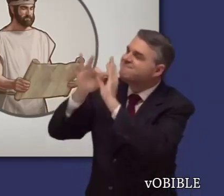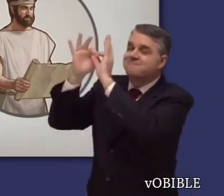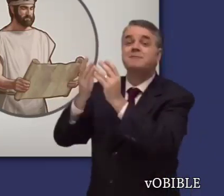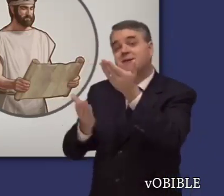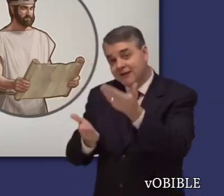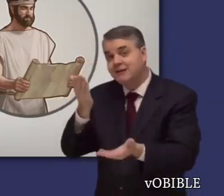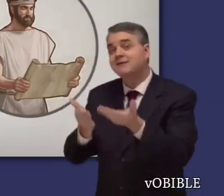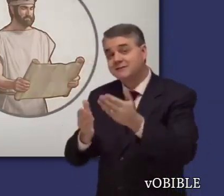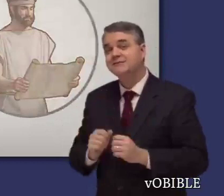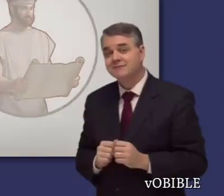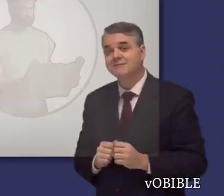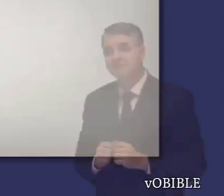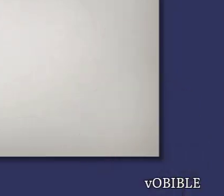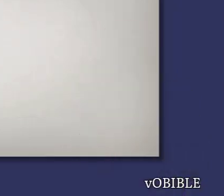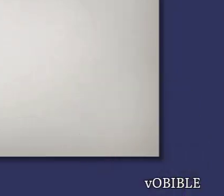maduro.